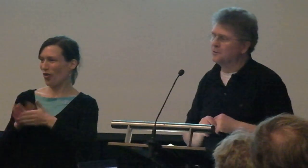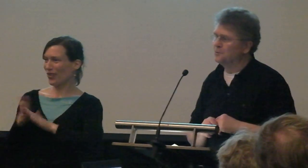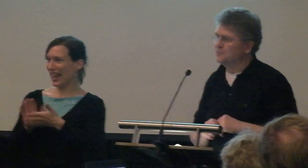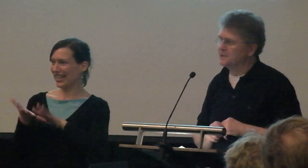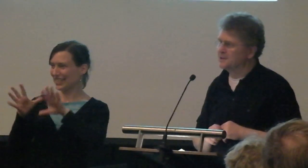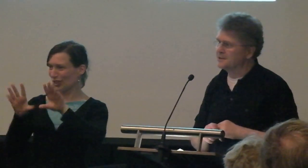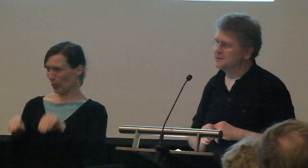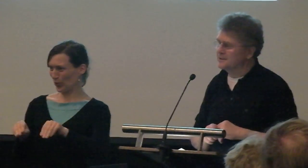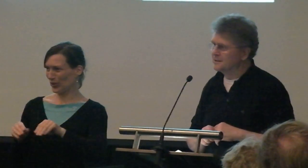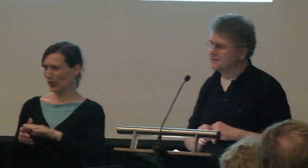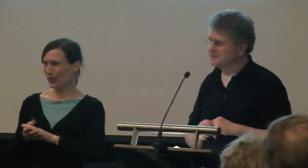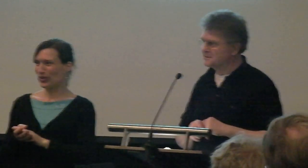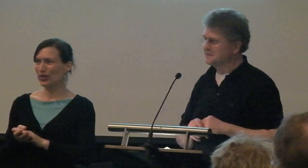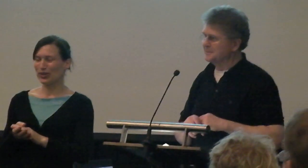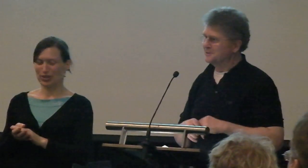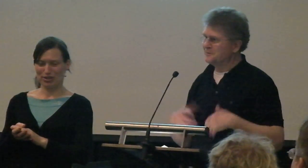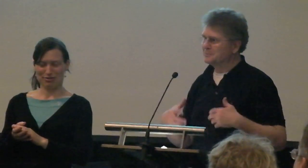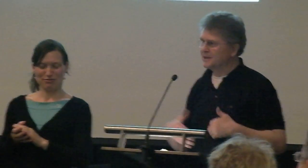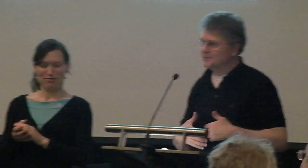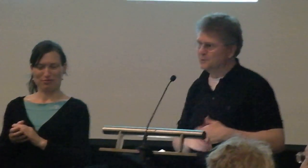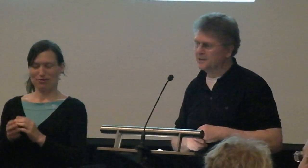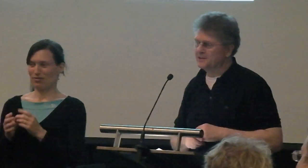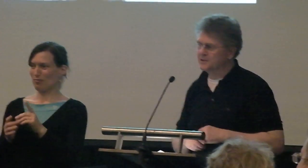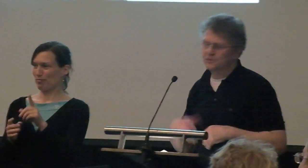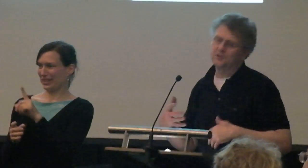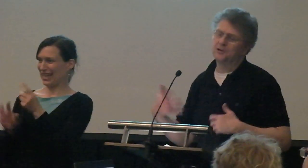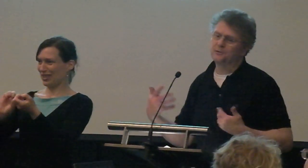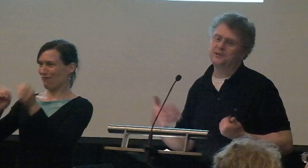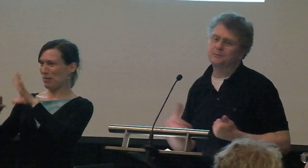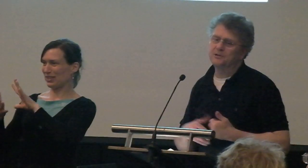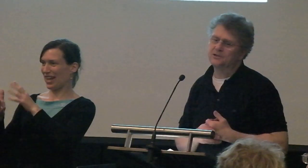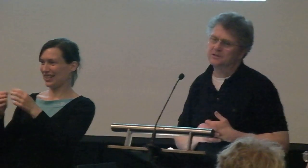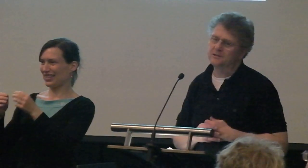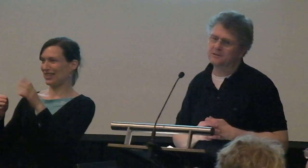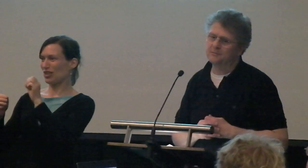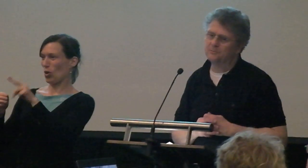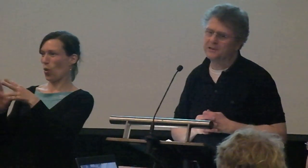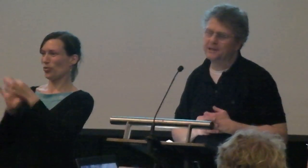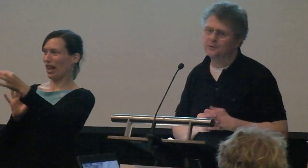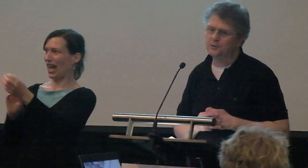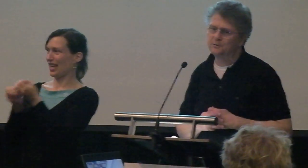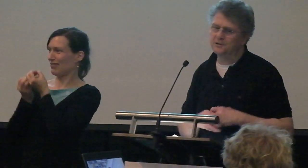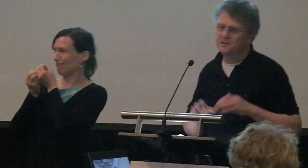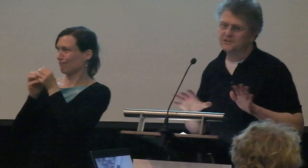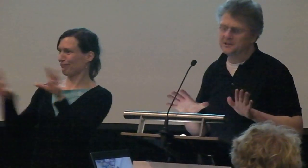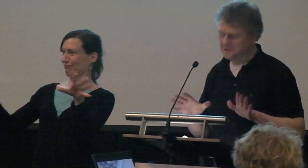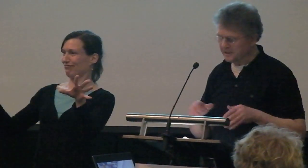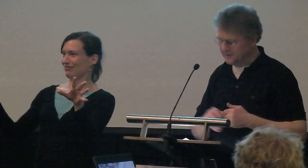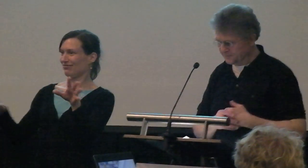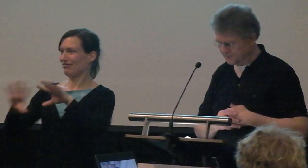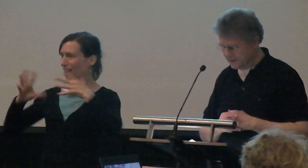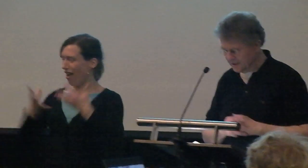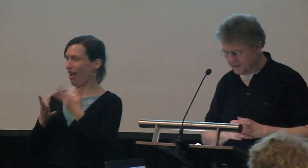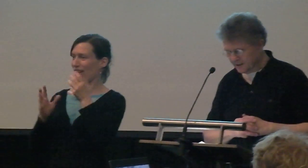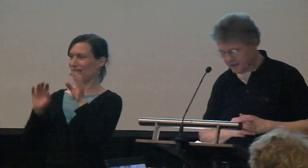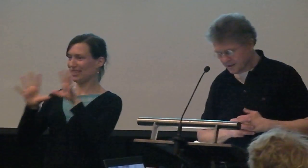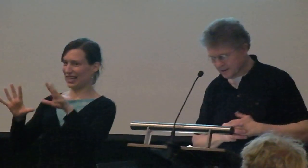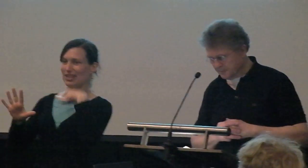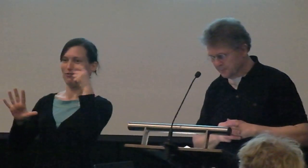...verrichten om de website online te zetten zodat alle filmpjes bekeken kunnen worden, het zijn er 10.